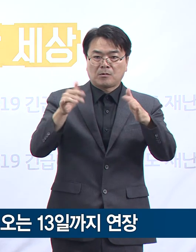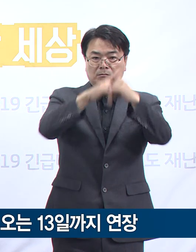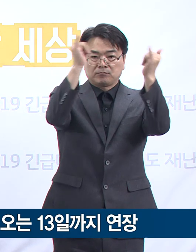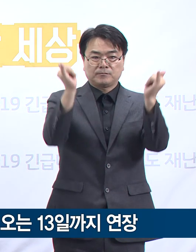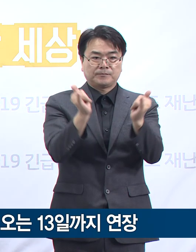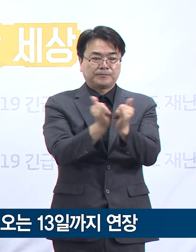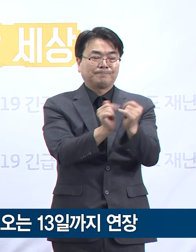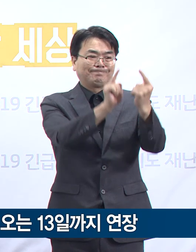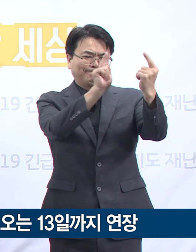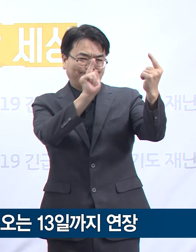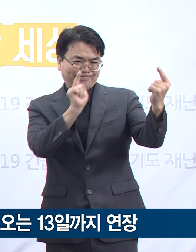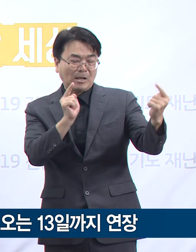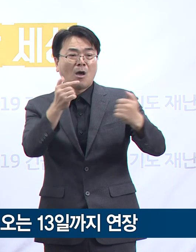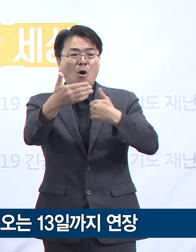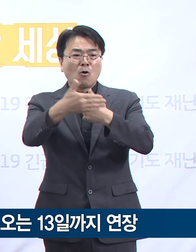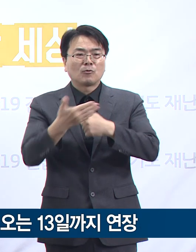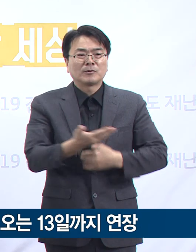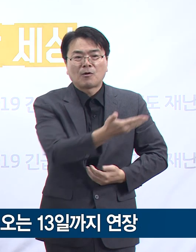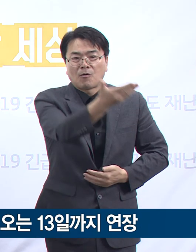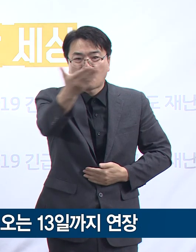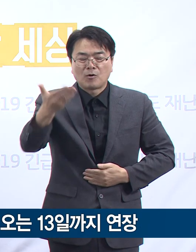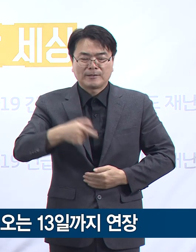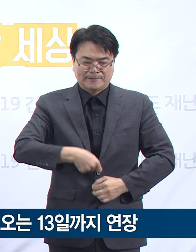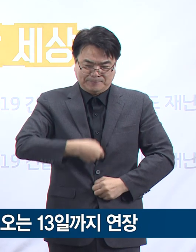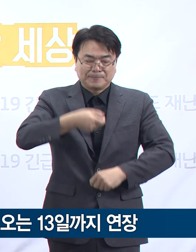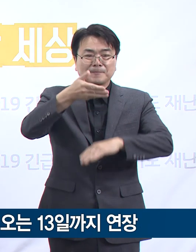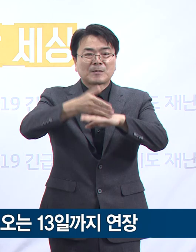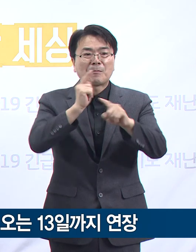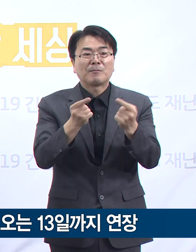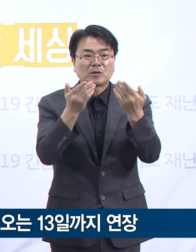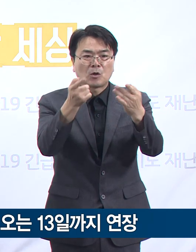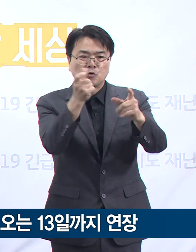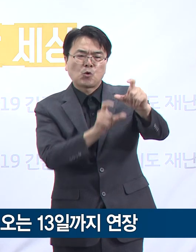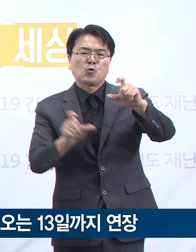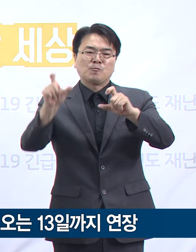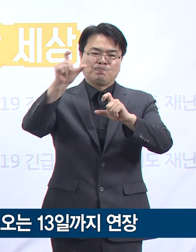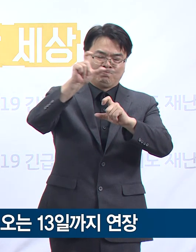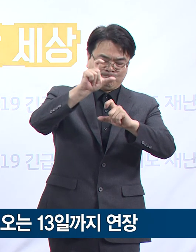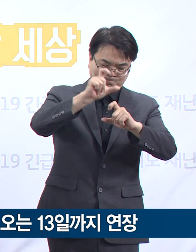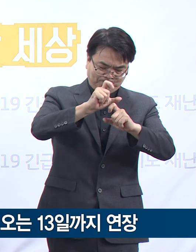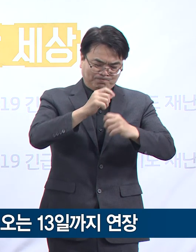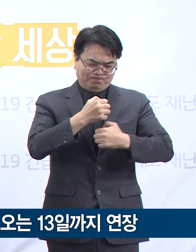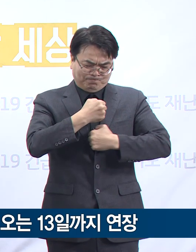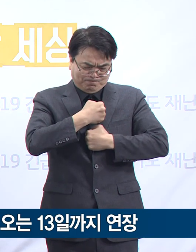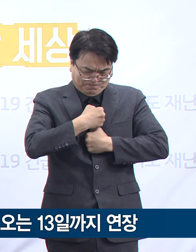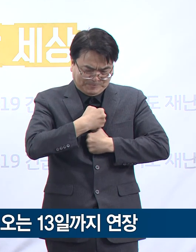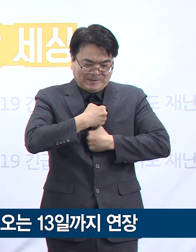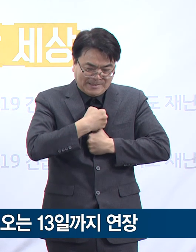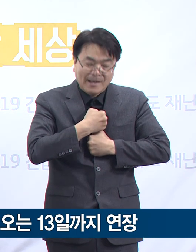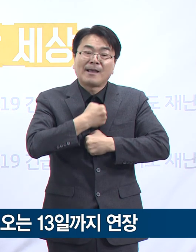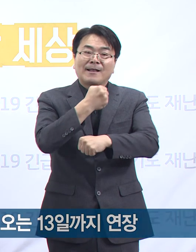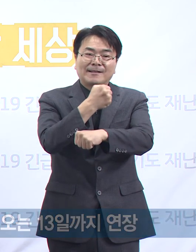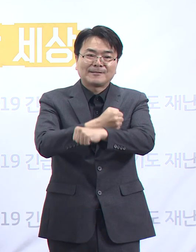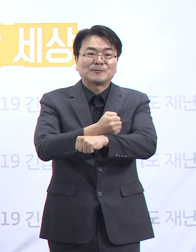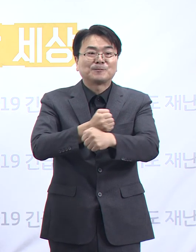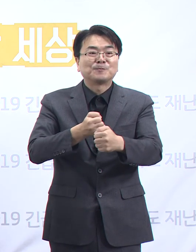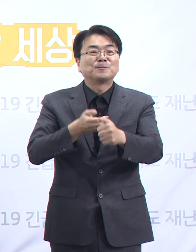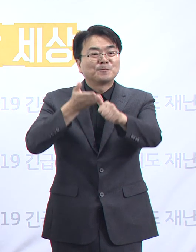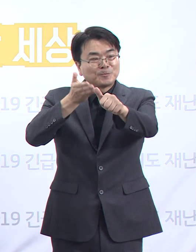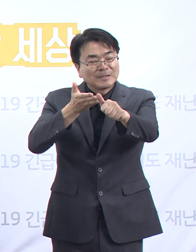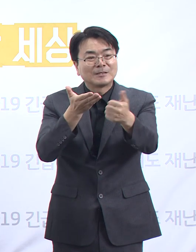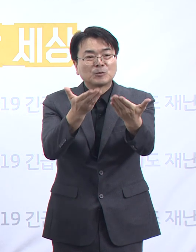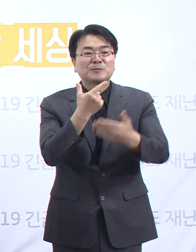거리 두기 협조해 주신 도민 여러분께 진심으로 감사드립니다. 조금 더 긴장의 끈을 놓지 말아주실 것을 당부드립니다.